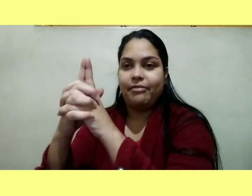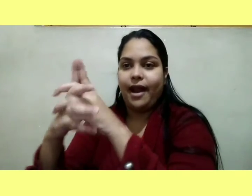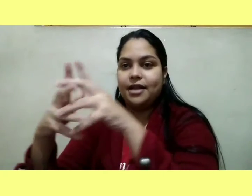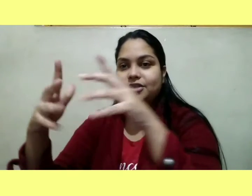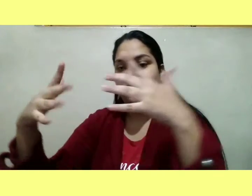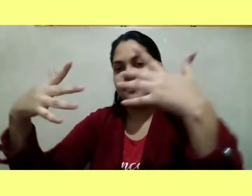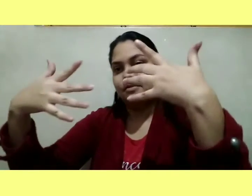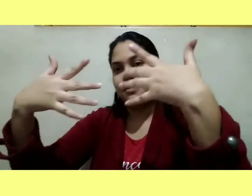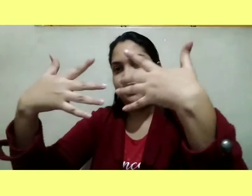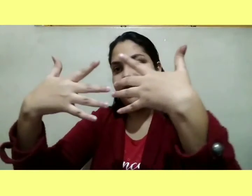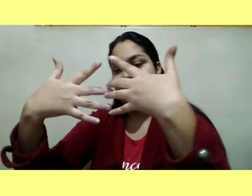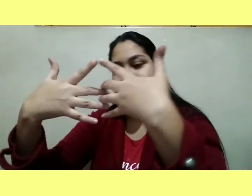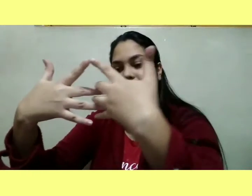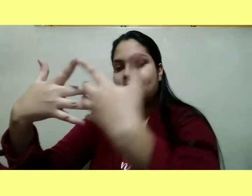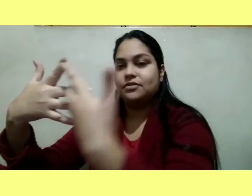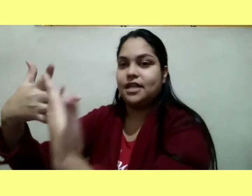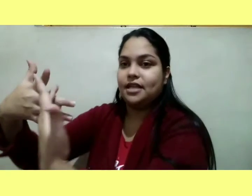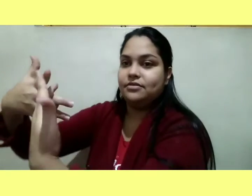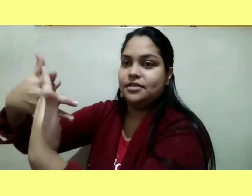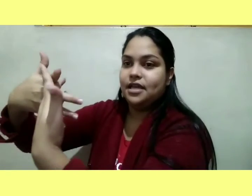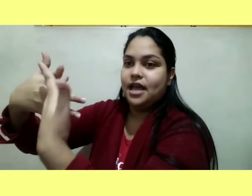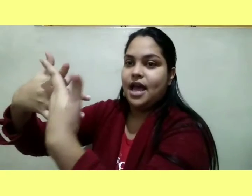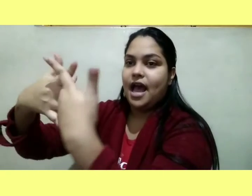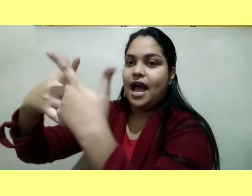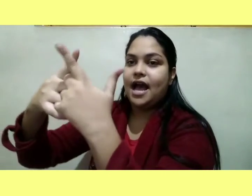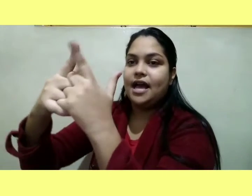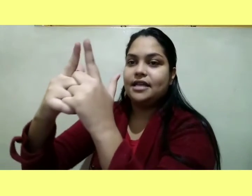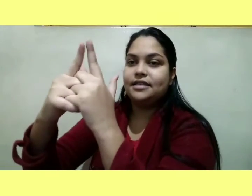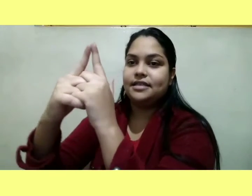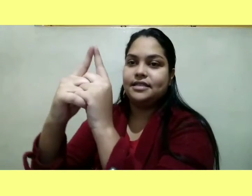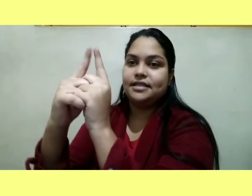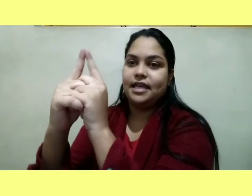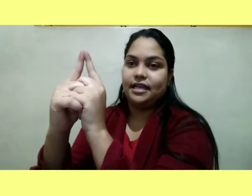parte, nós vamos entrelaçar os dedos assim.